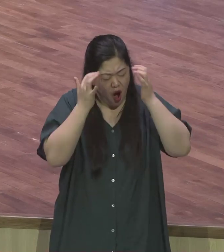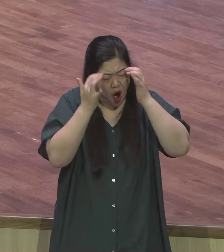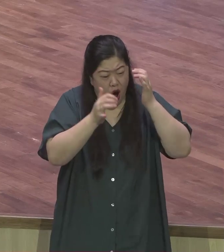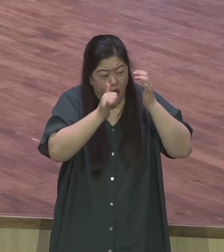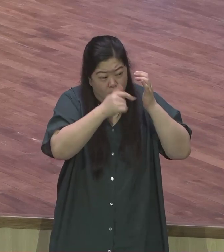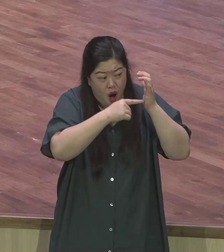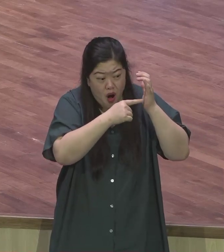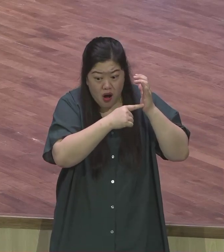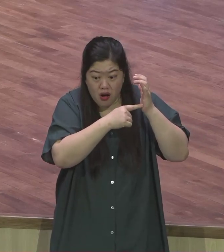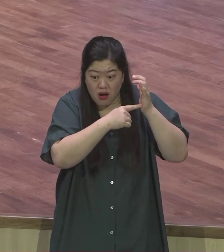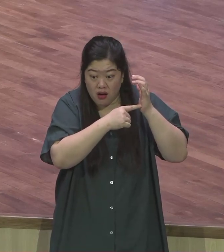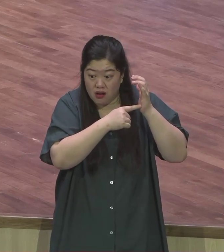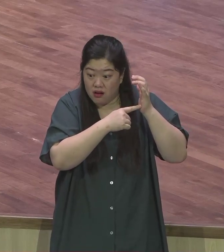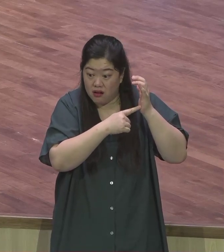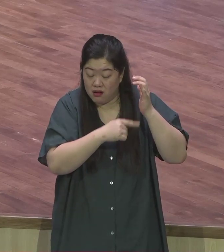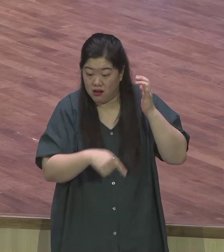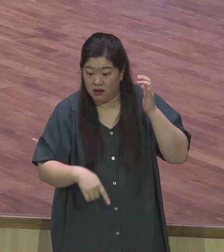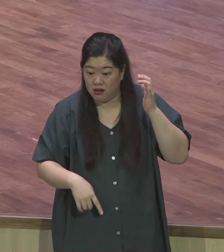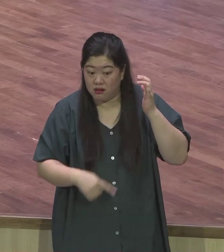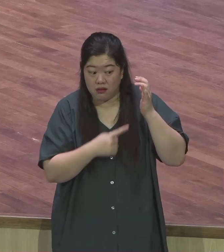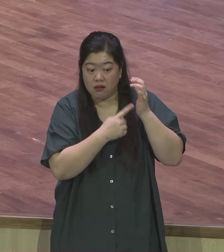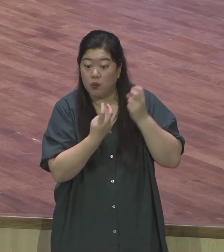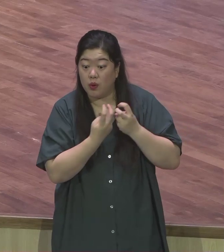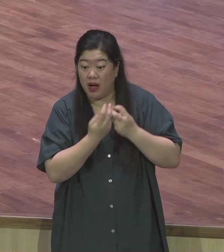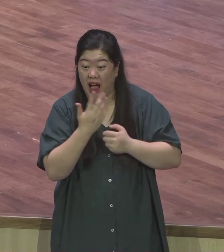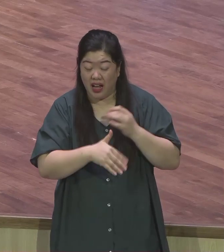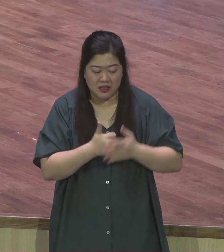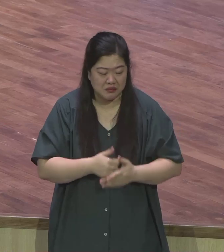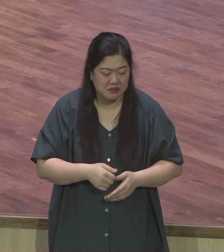핍박받는 것 모든 것들 어찌 하나님께서 보지 않으시겠습니까